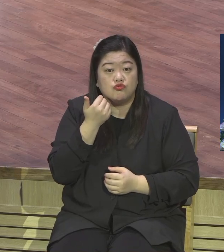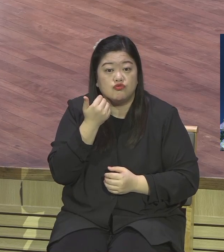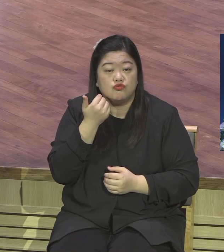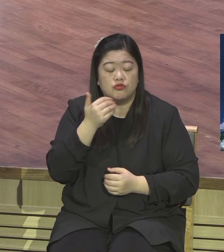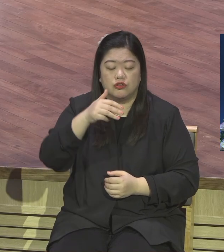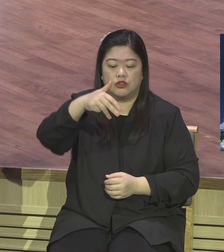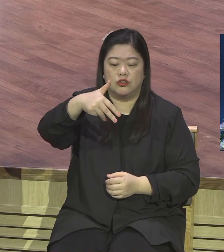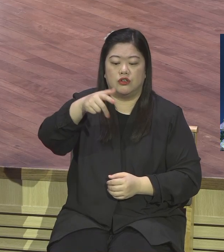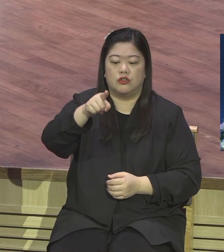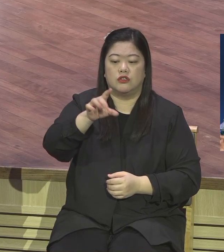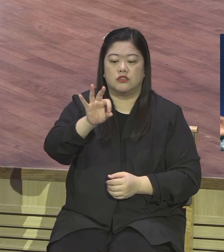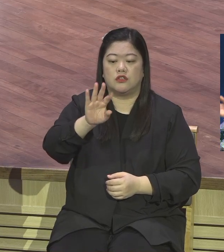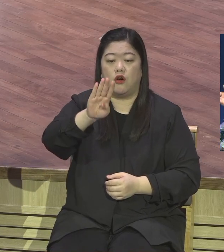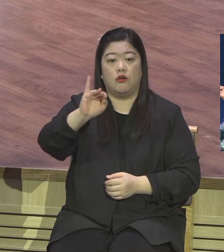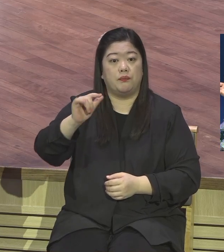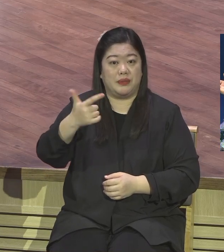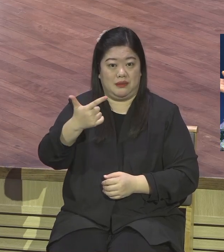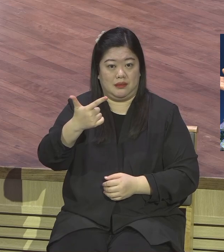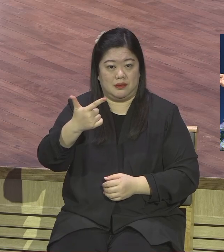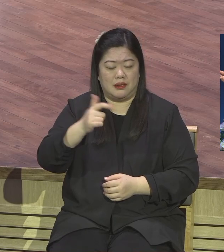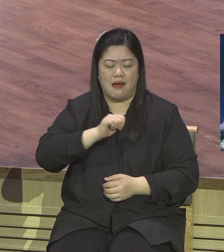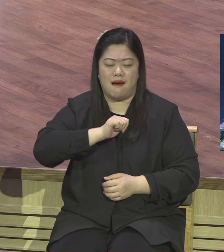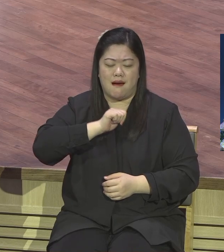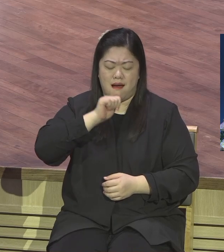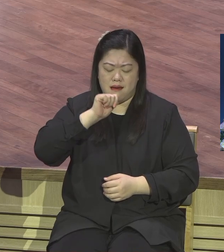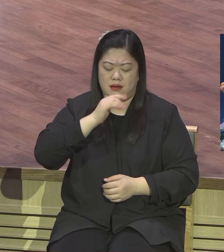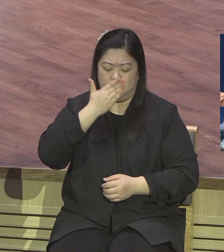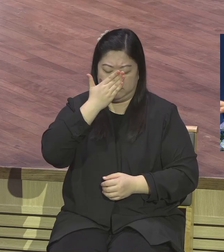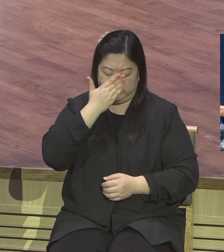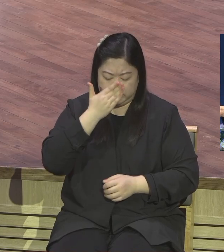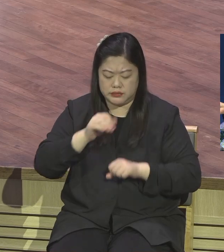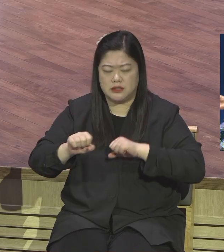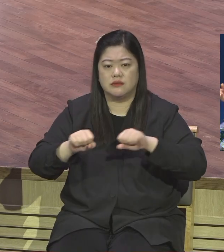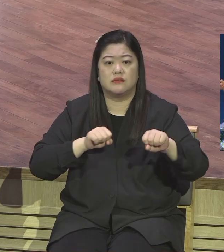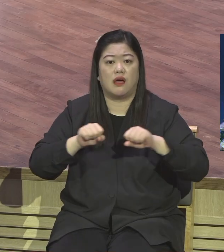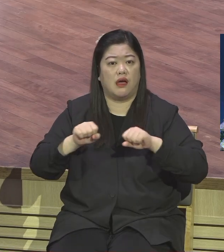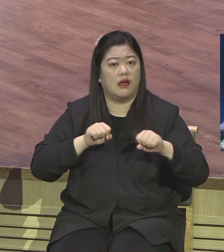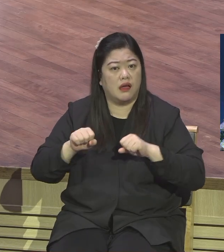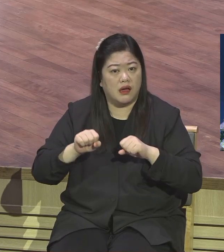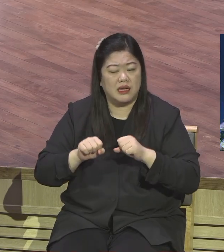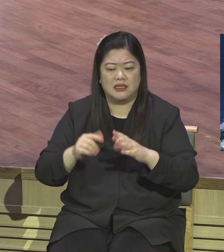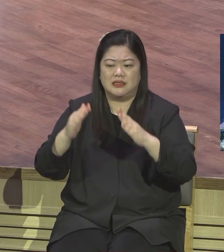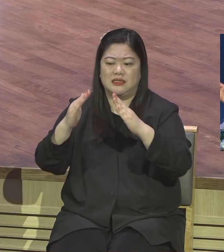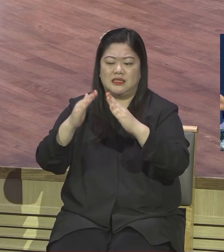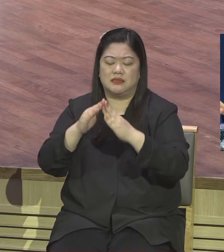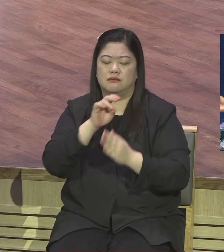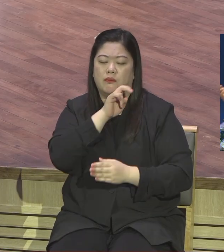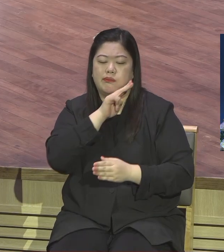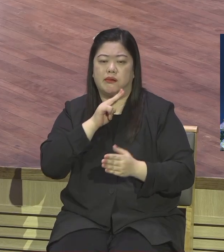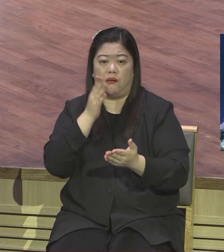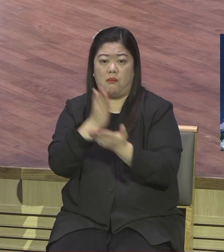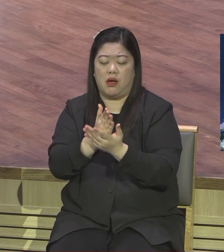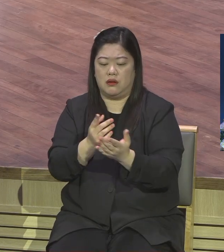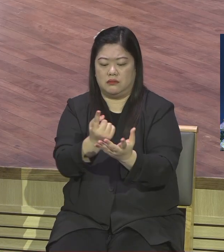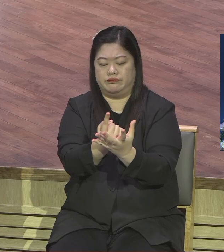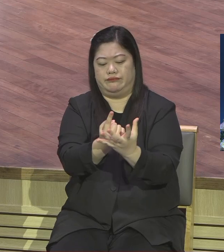집을 나와서 들에 있으면서 맥돌이와 석청을 먹으면 짐승의 가죽 옷을 입고